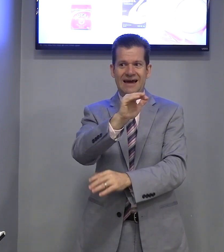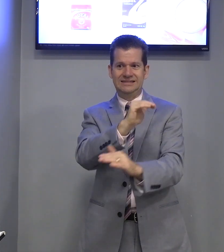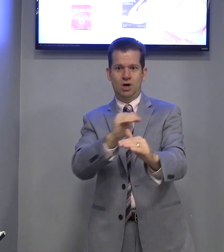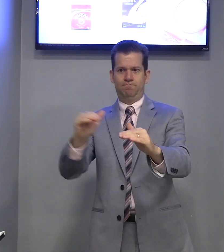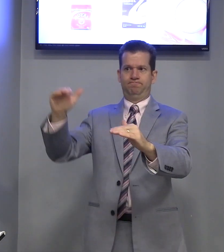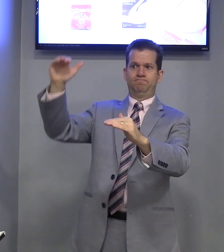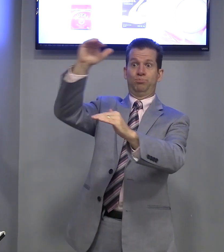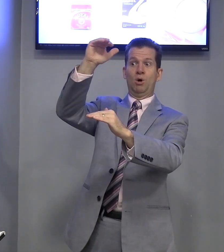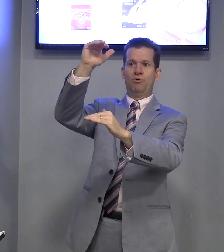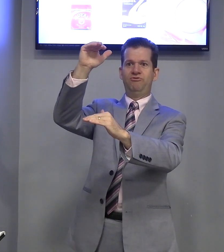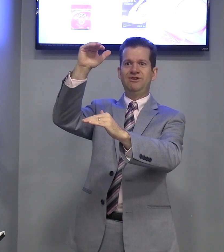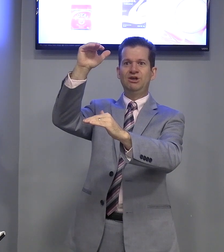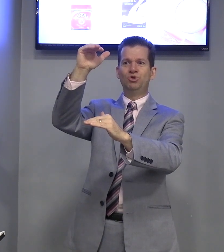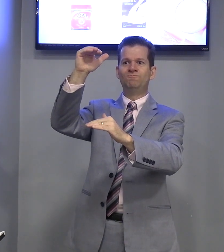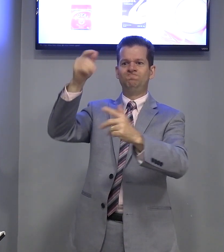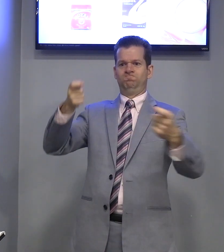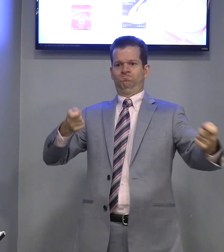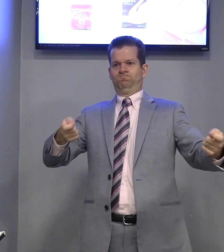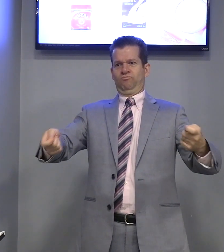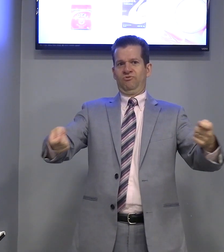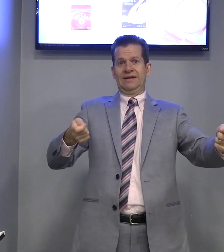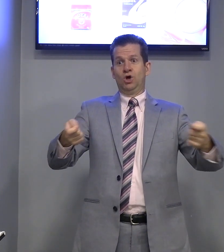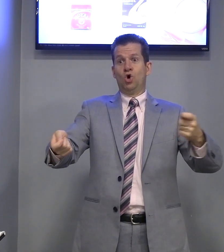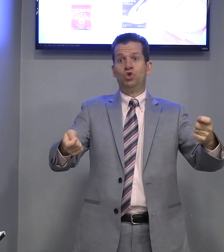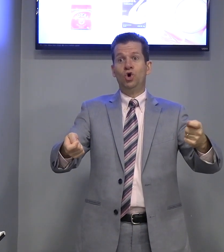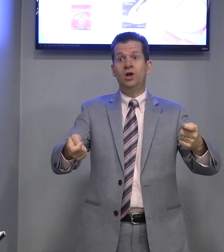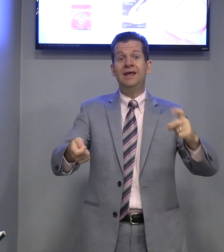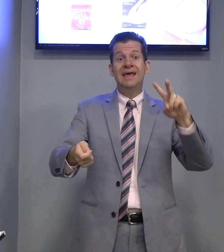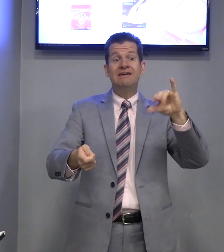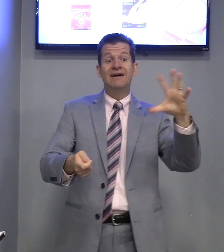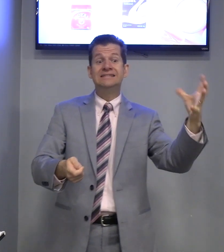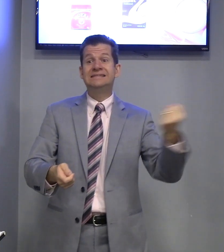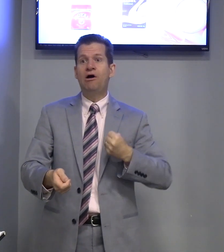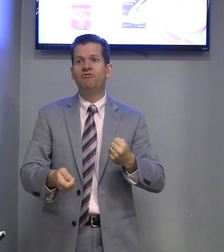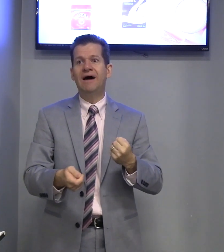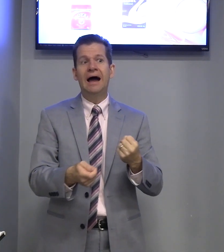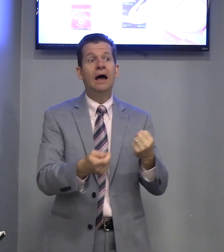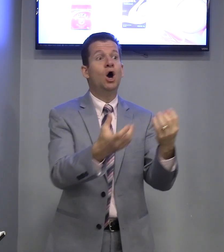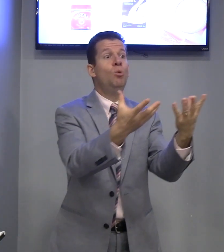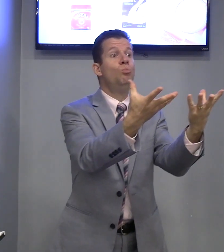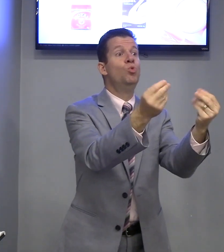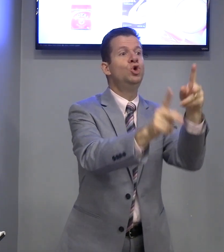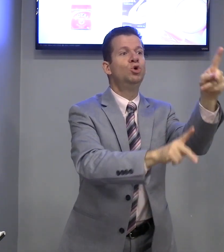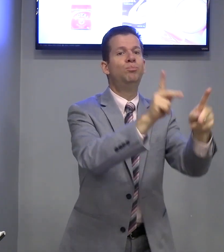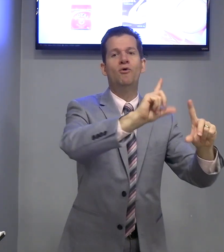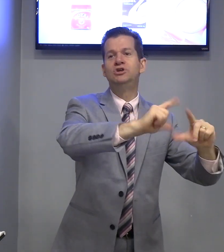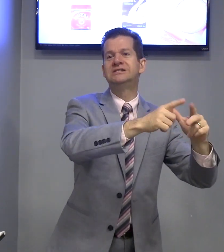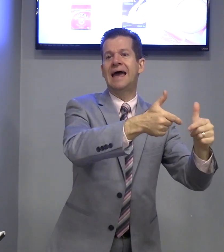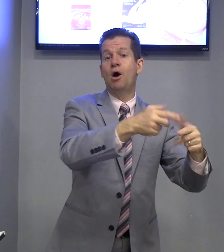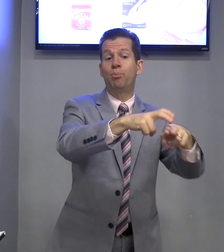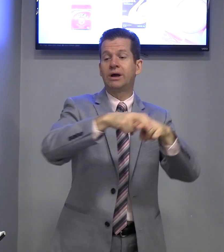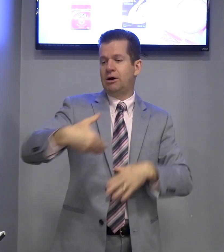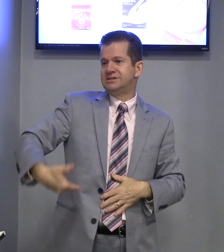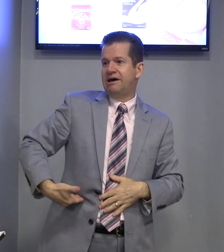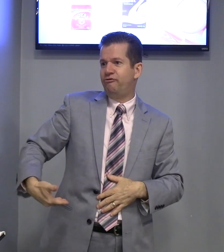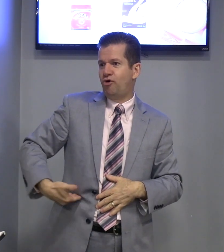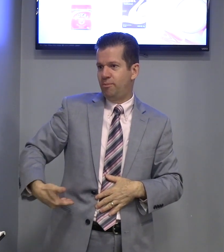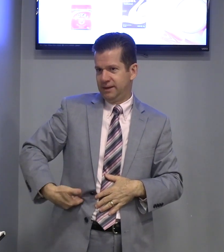vai ser promovido, vai ter controle e vai salvar muito povo de Israel por causa da fome.